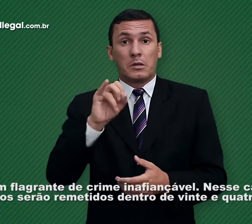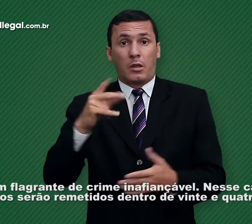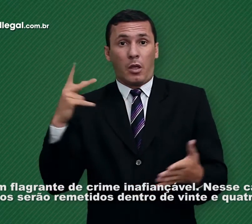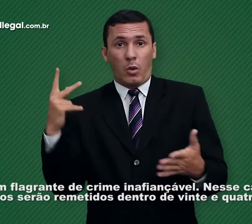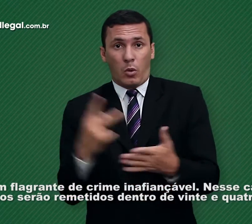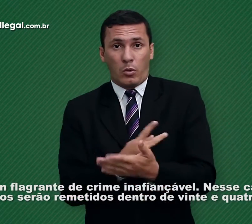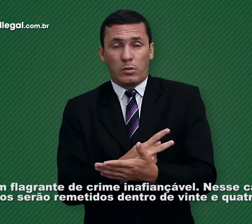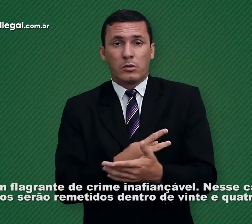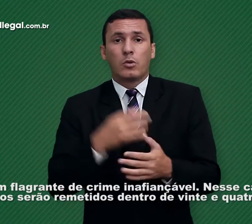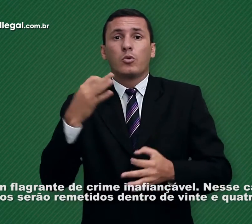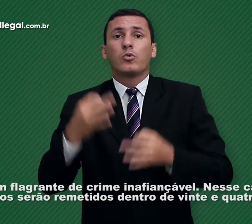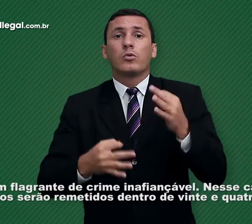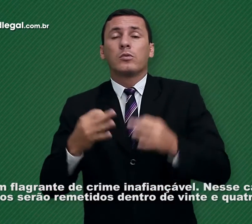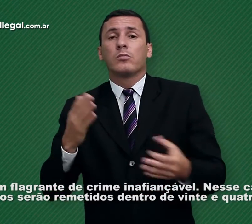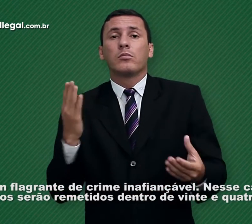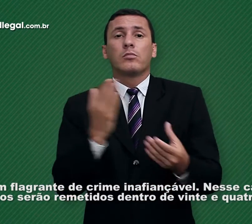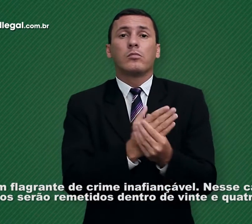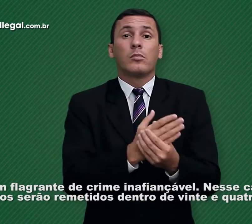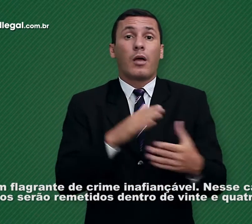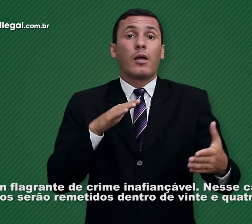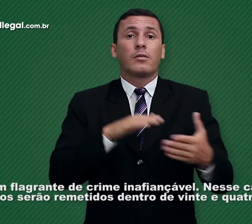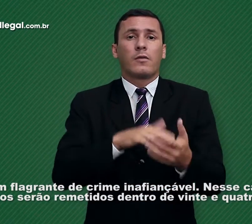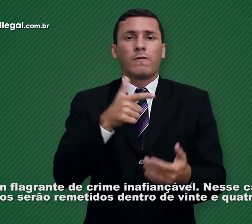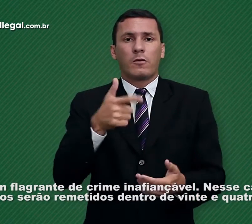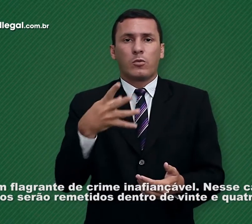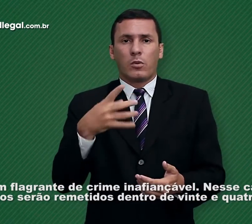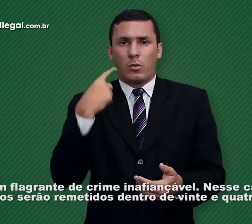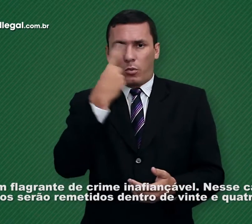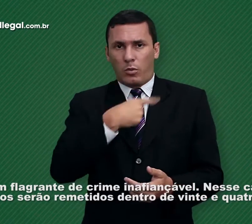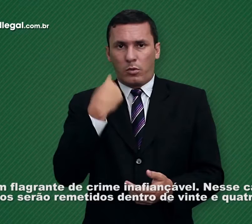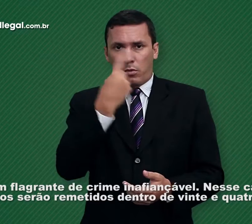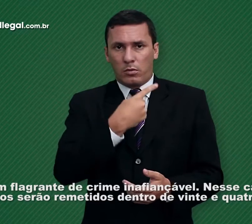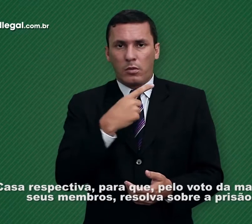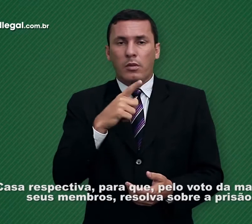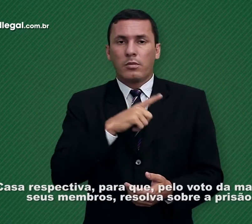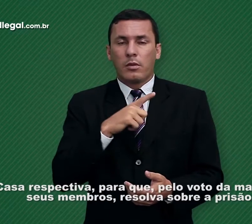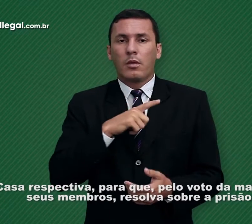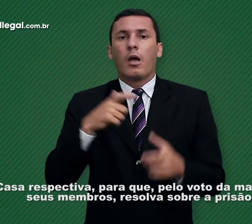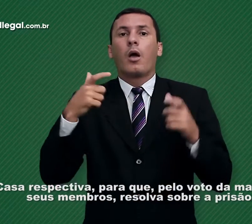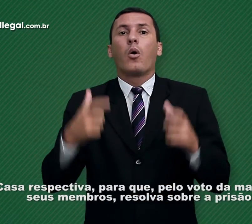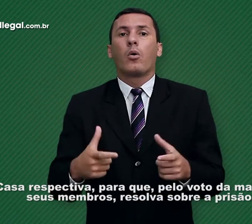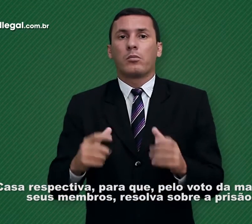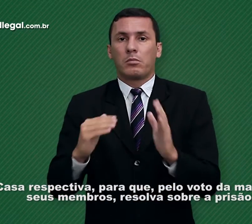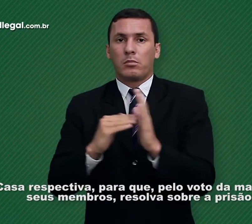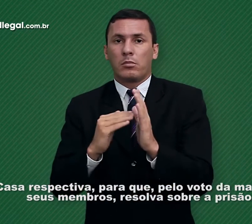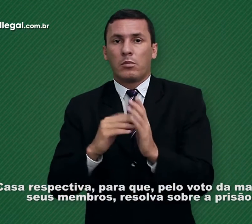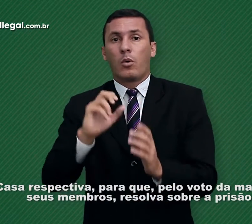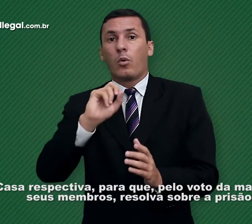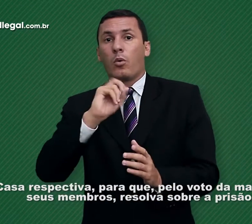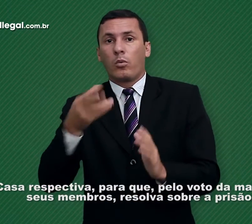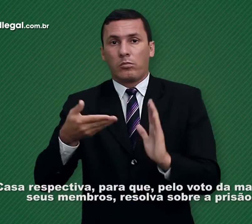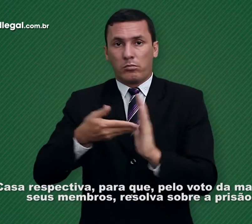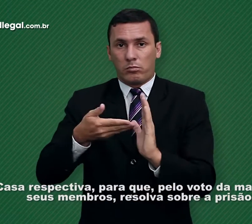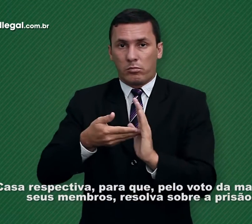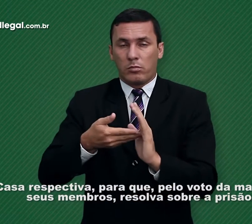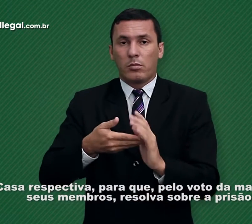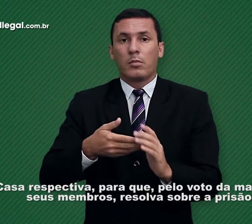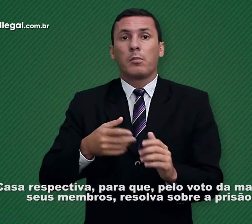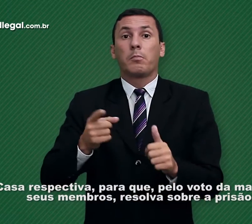caso, os autos serão remetidos dentro de 24 horas à casa respectiva para que, pelo voto da